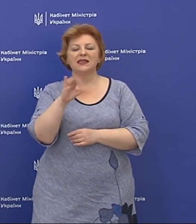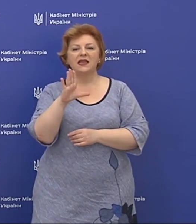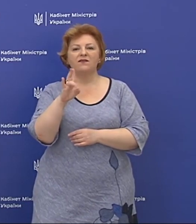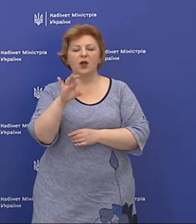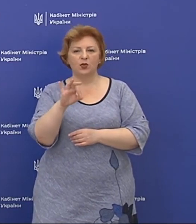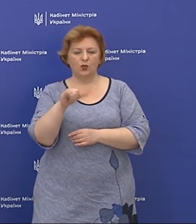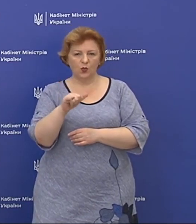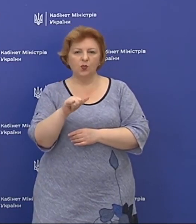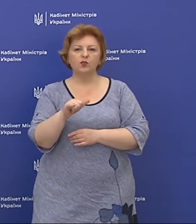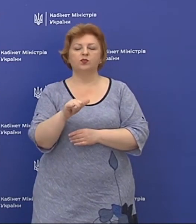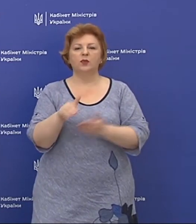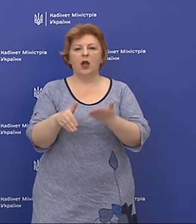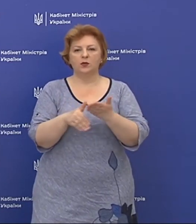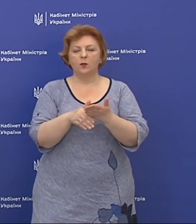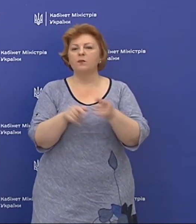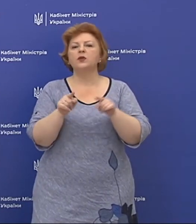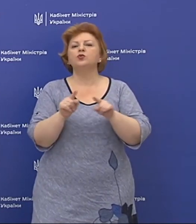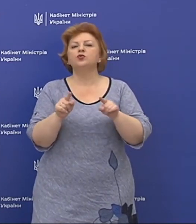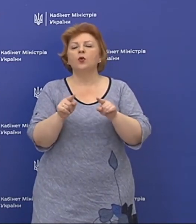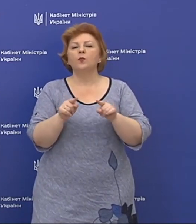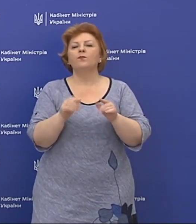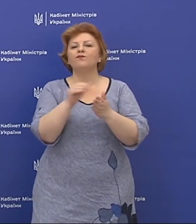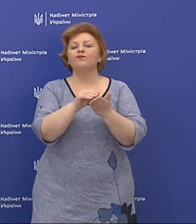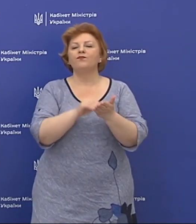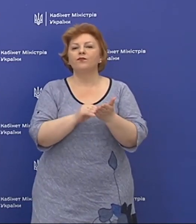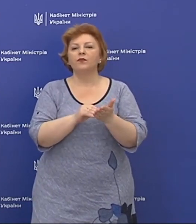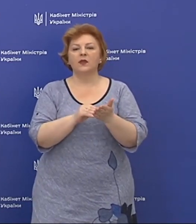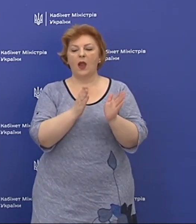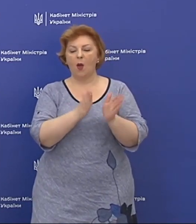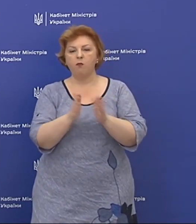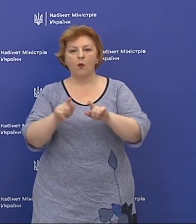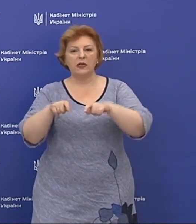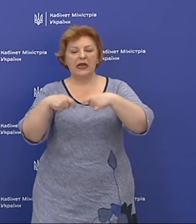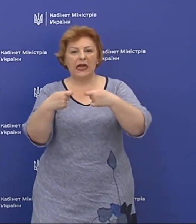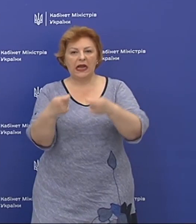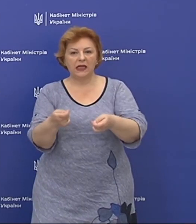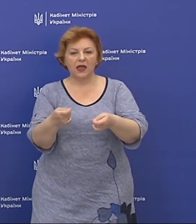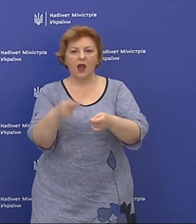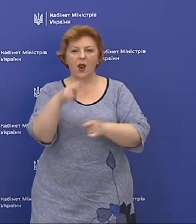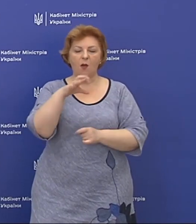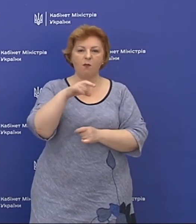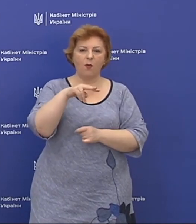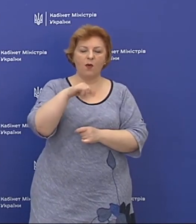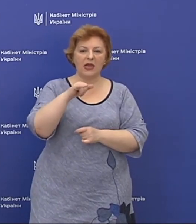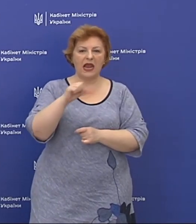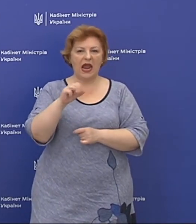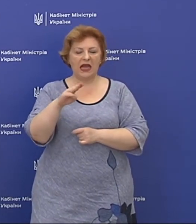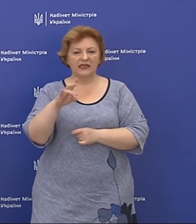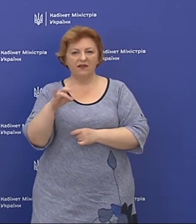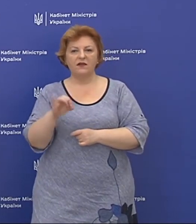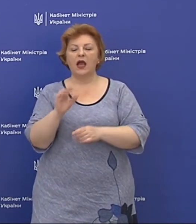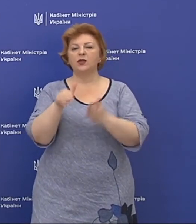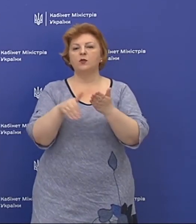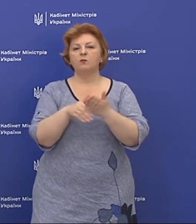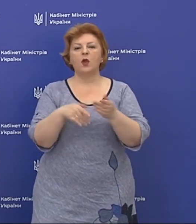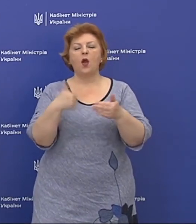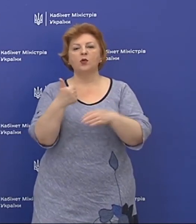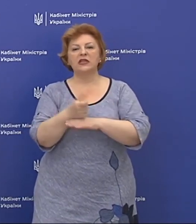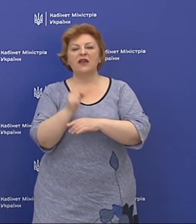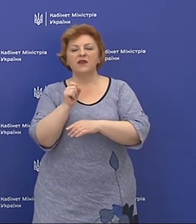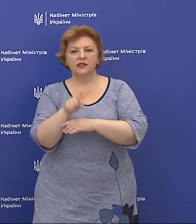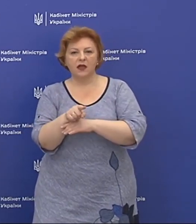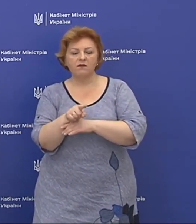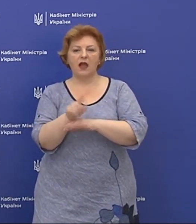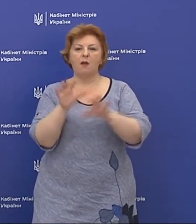передбачає ряд дуже важливих положень, тобто порядок надання паліативної допомоги, основні завдання та принципи